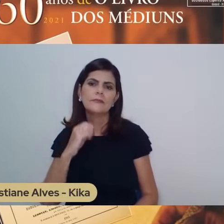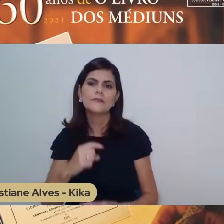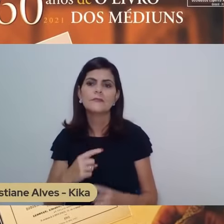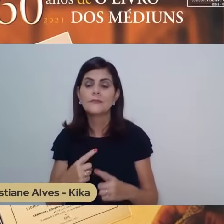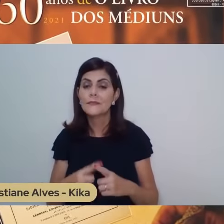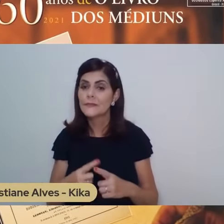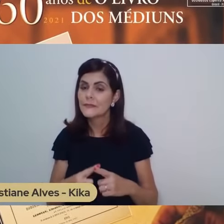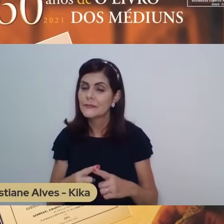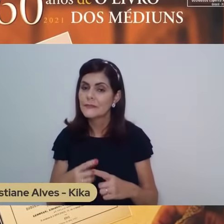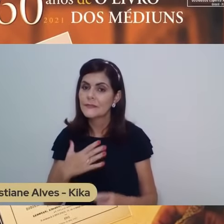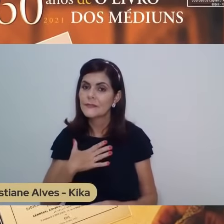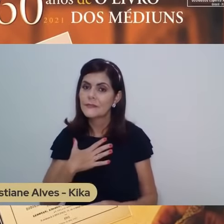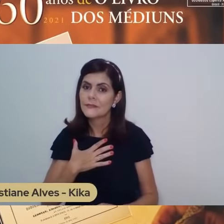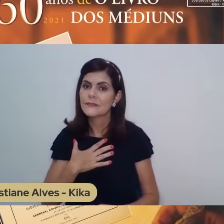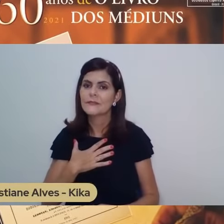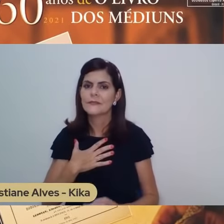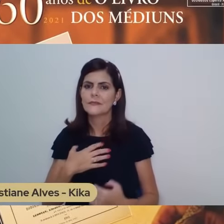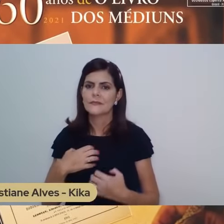pode ser simplesmente,